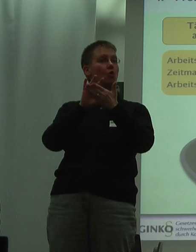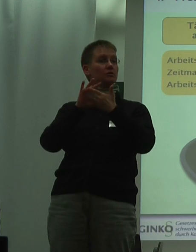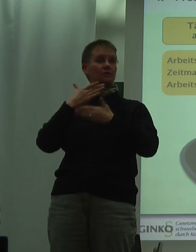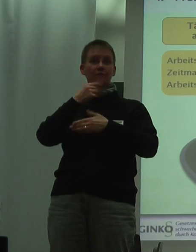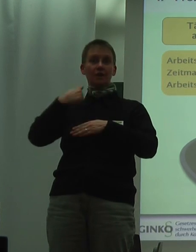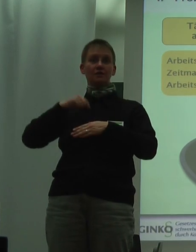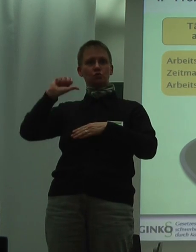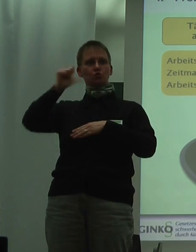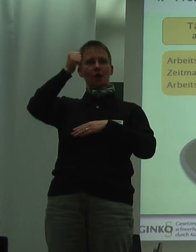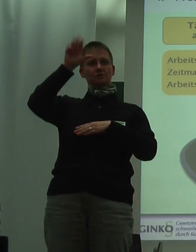erstes darauf achten.